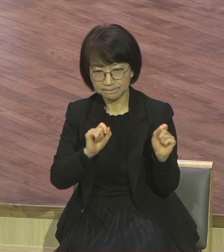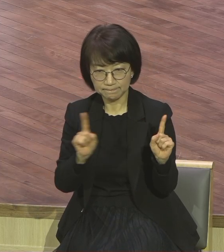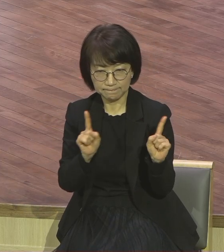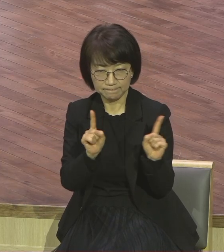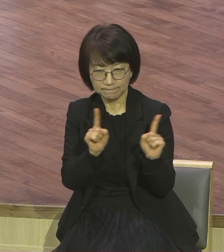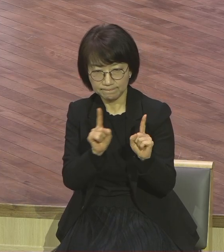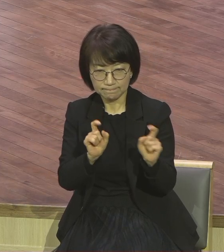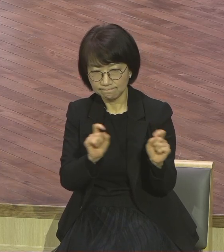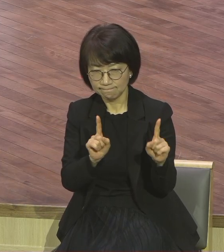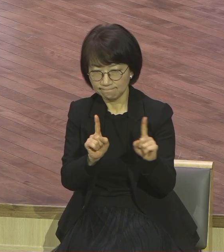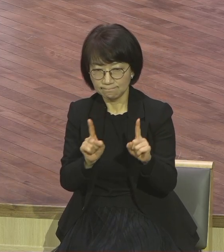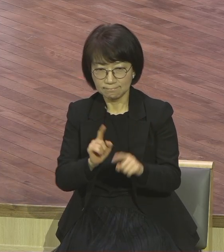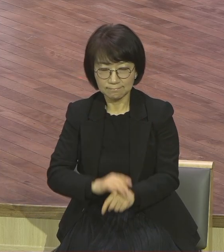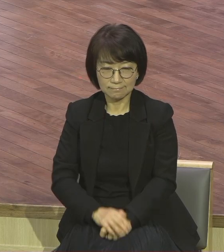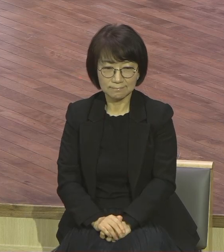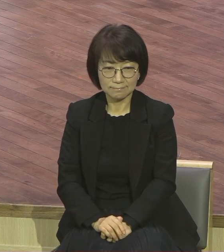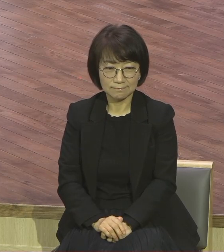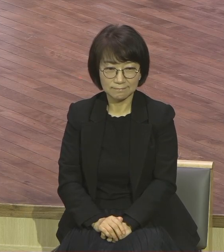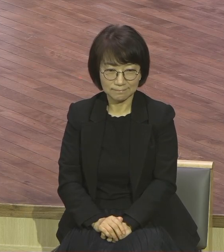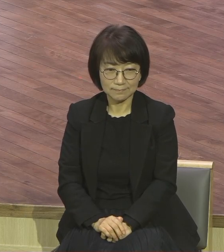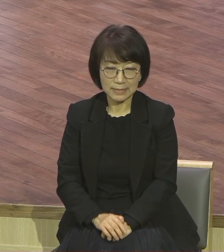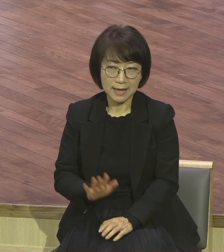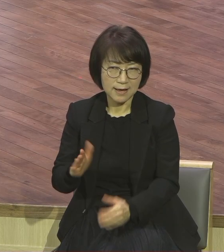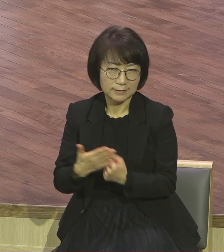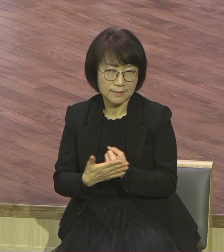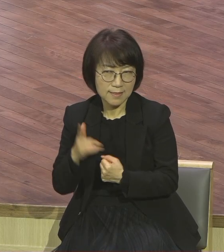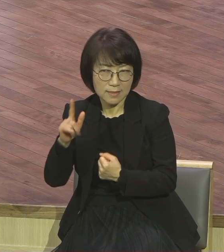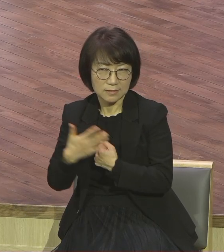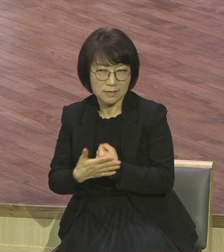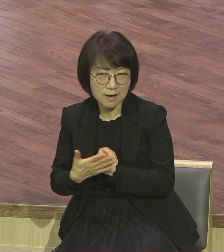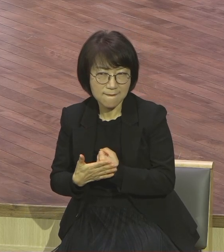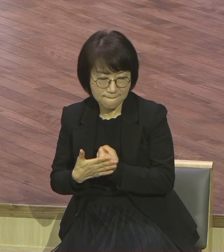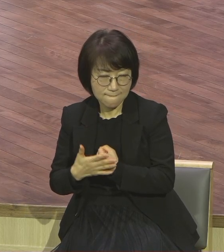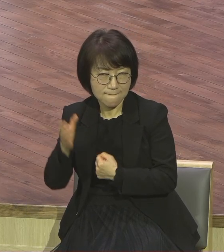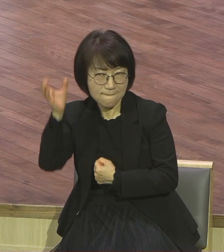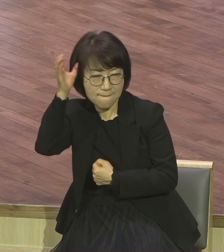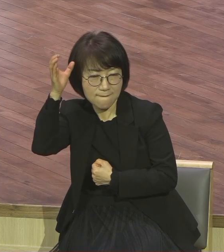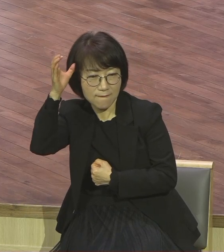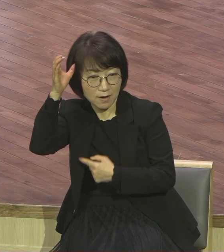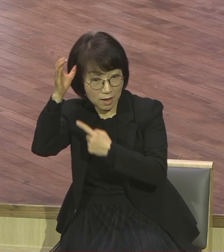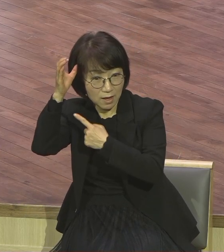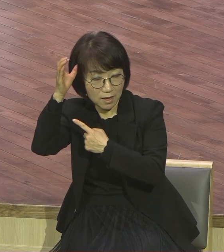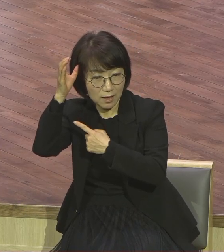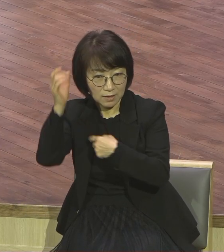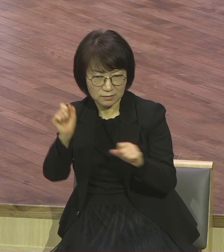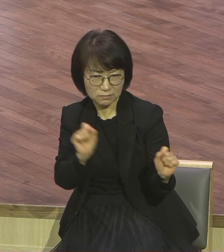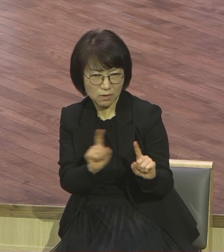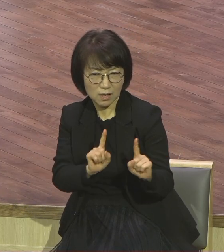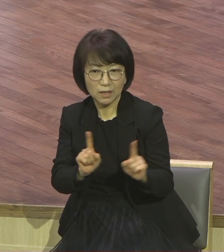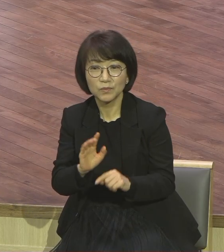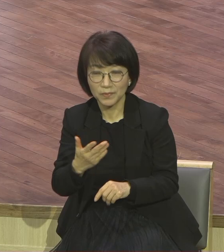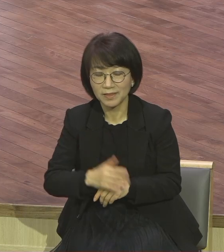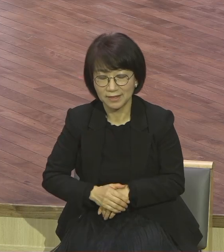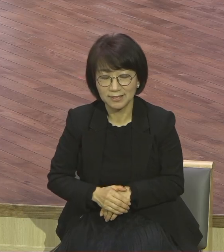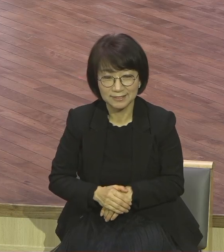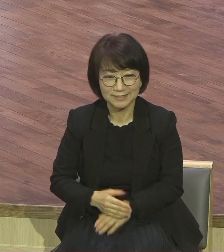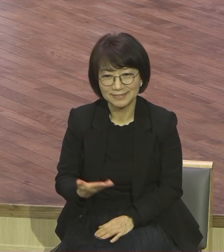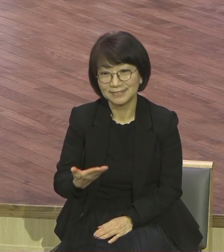자세가 달라집니다. 은혜 받아야지 하는 자세 달라집니다. 영계 모든 성도들 항상 말씀의 자리를